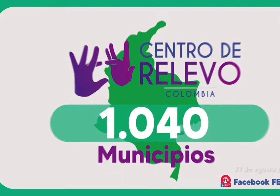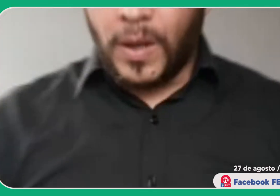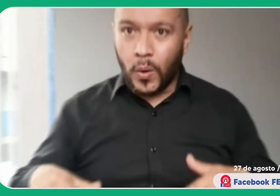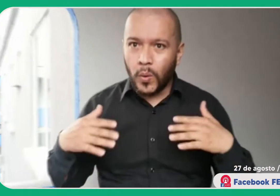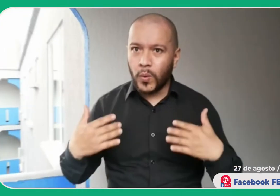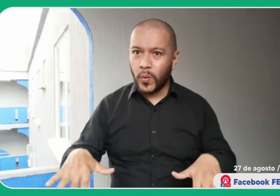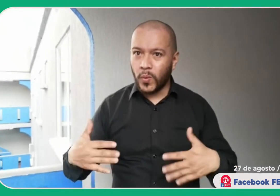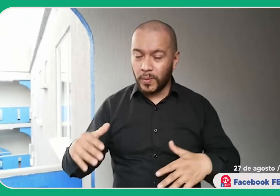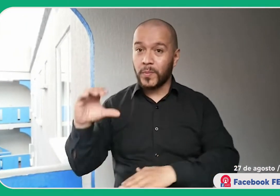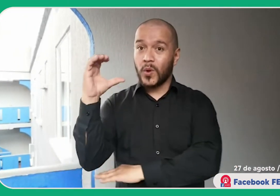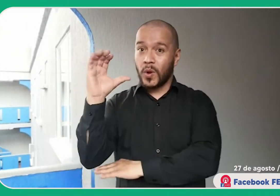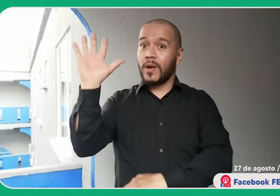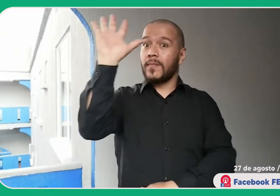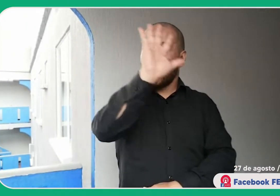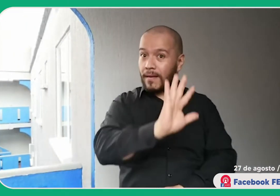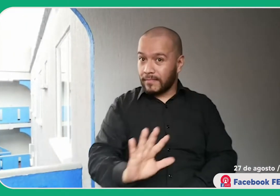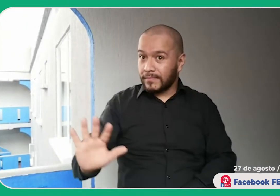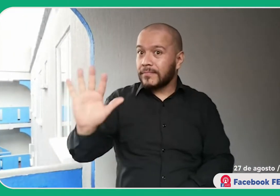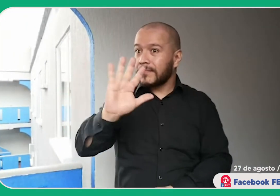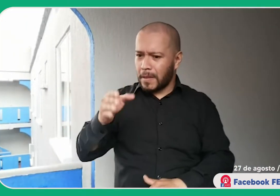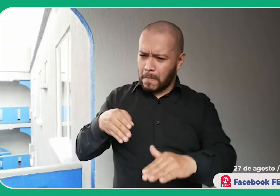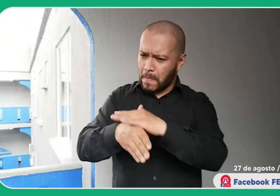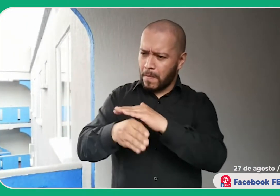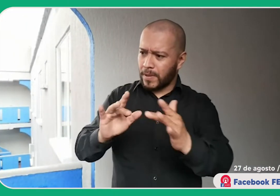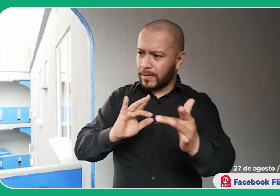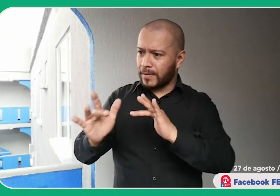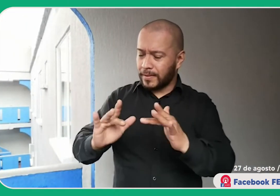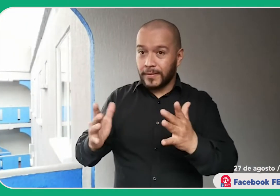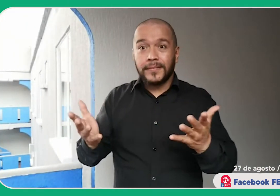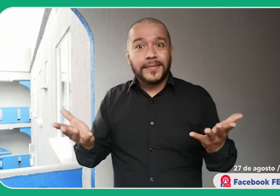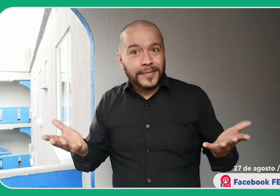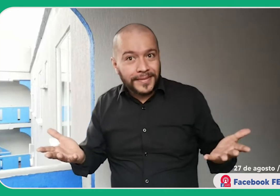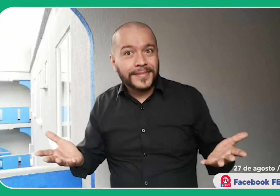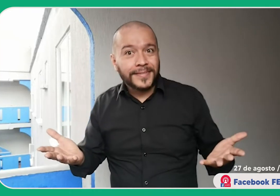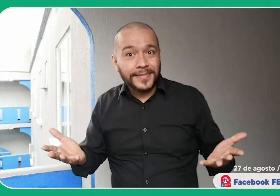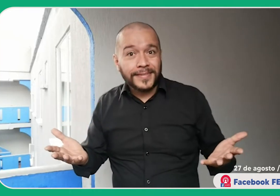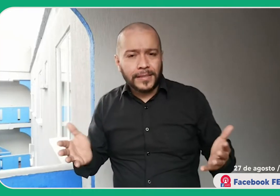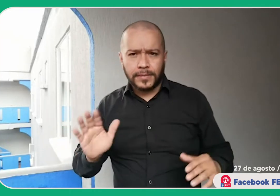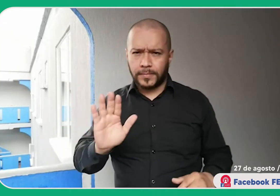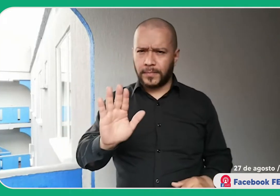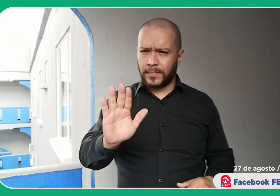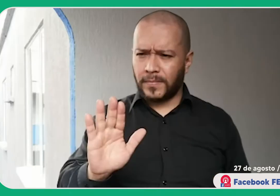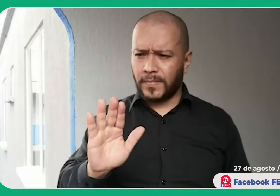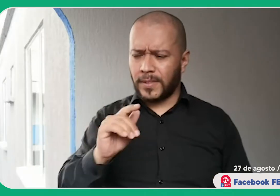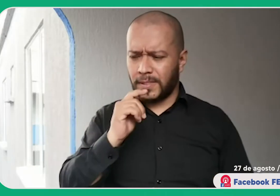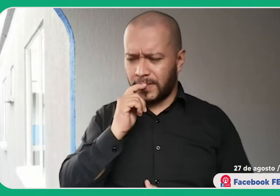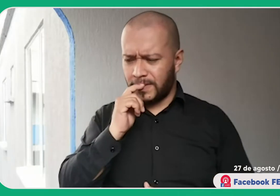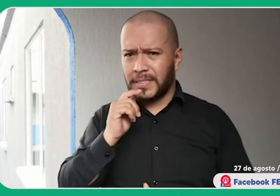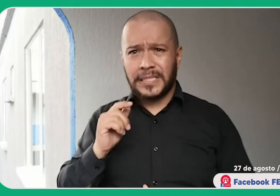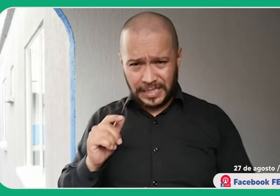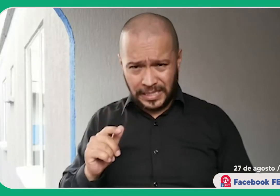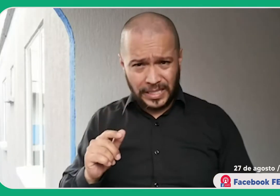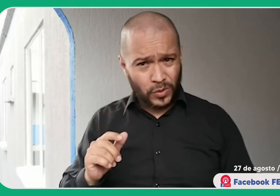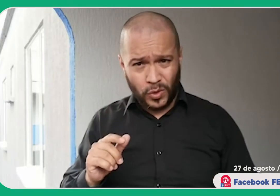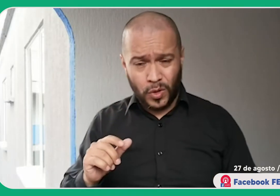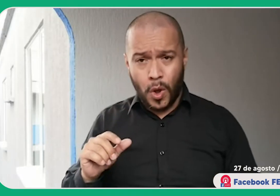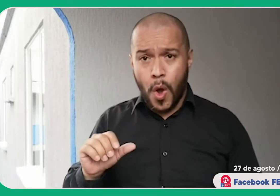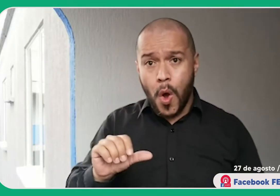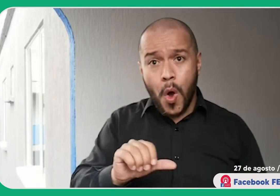¡Uy! Hemos logrado una cobertura en todo el territorio colombiano. Pero, ¿sí se puede acceder al servicio